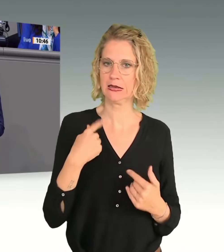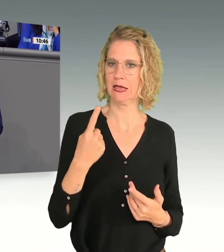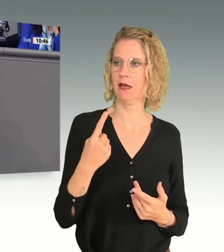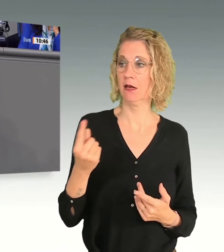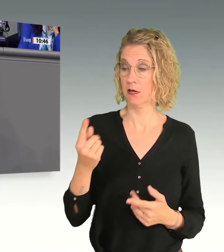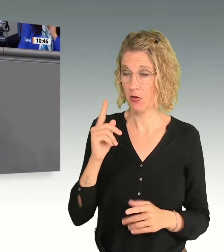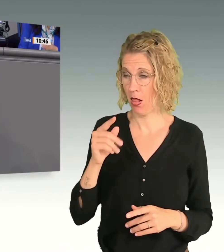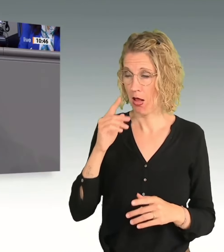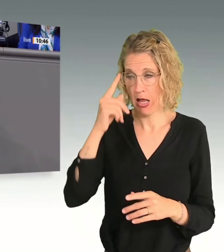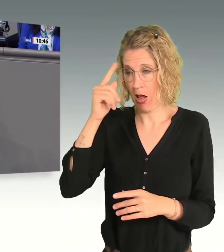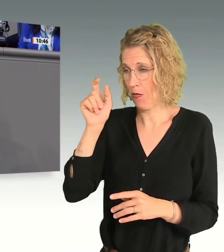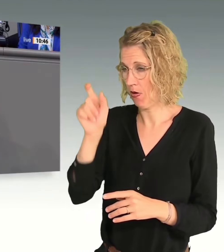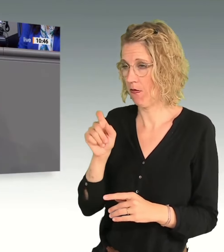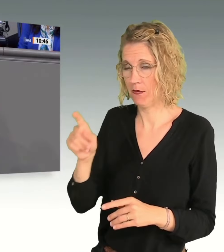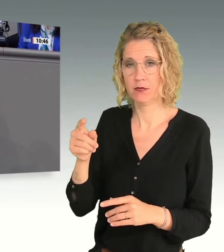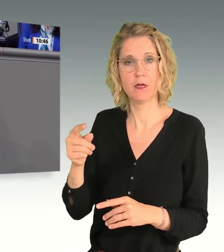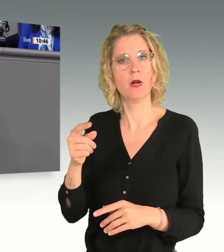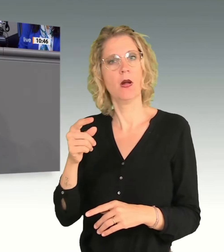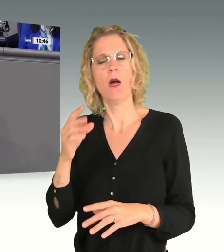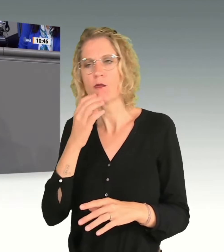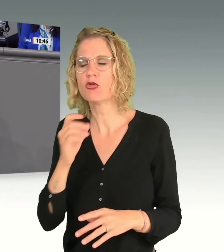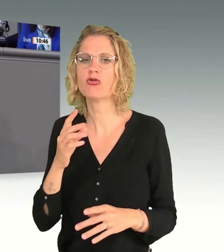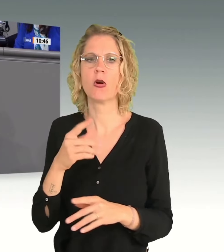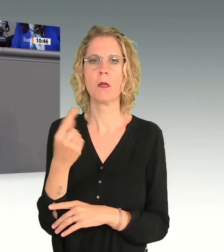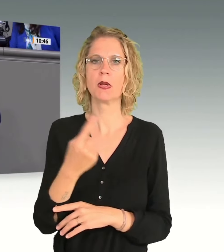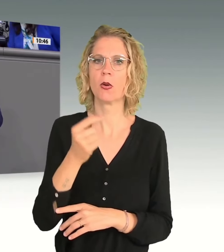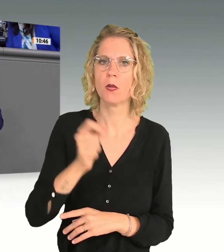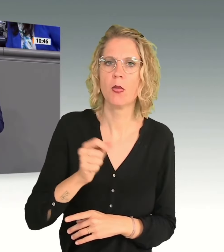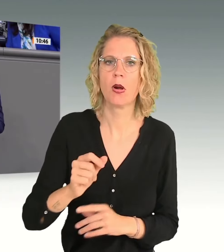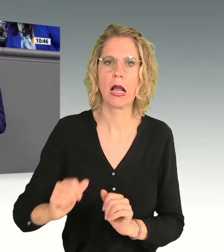Bürgern in diesem Land. Das ist scheinheilig undurchschaubar.